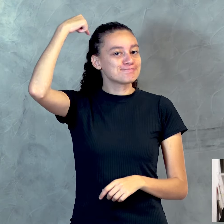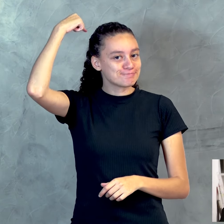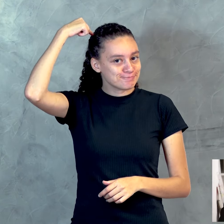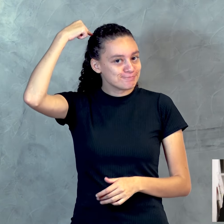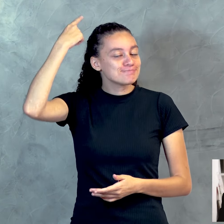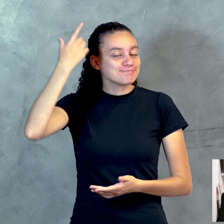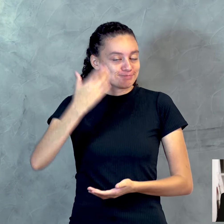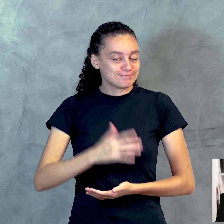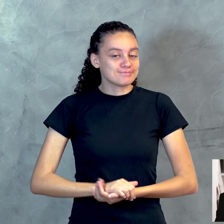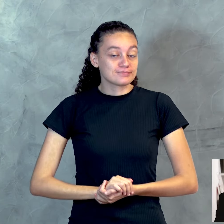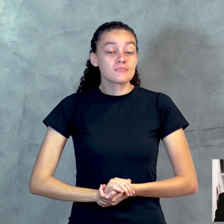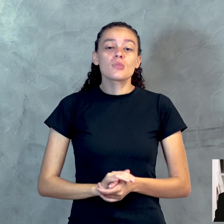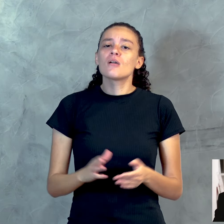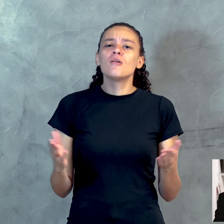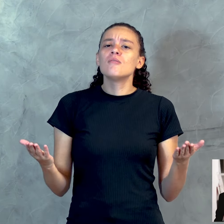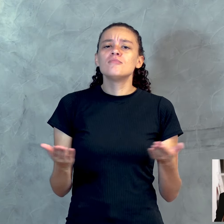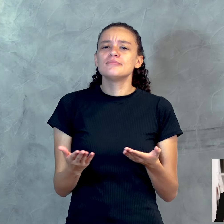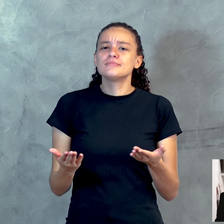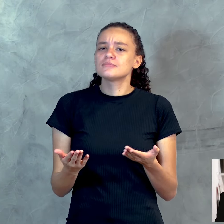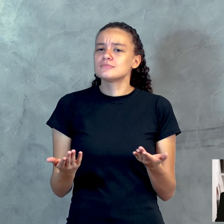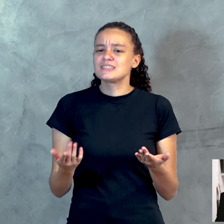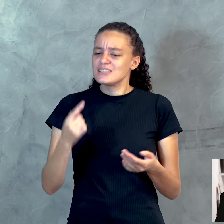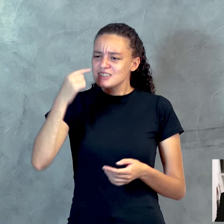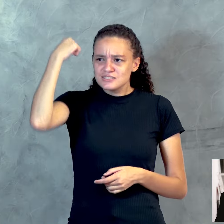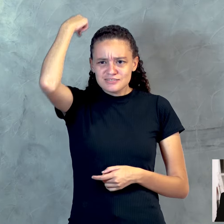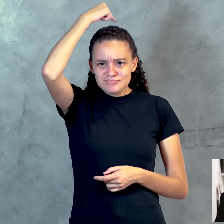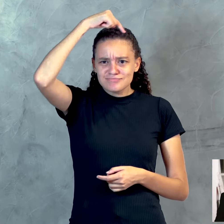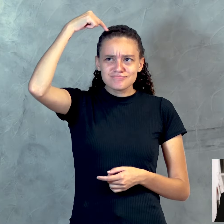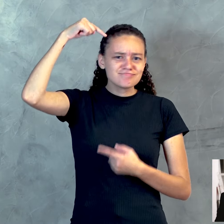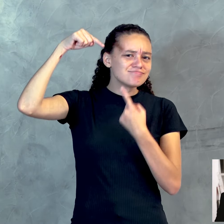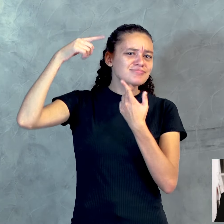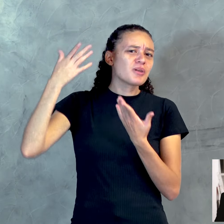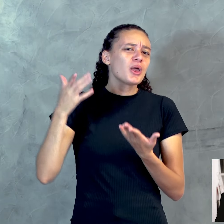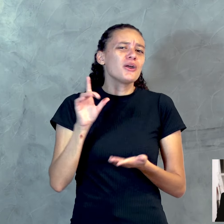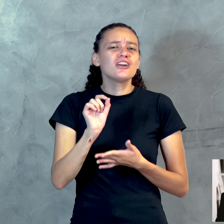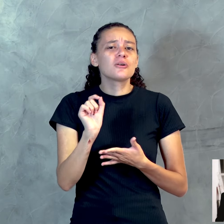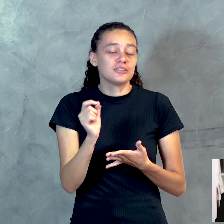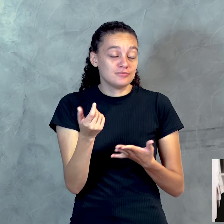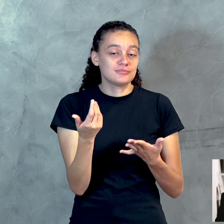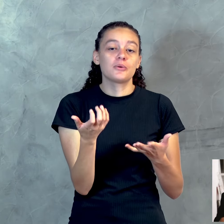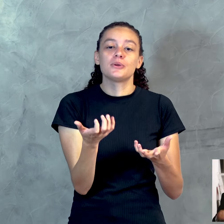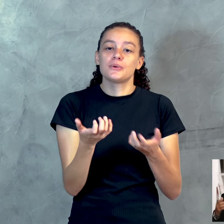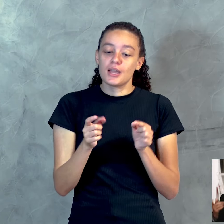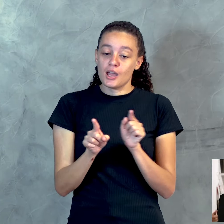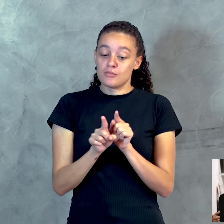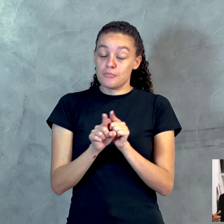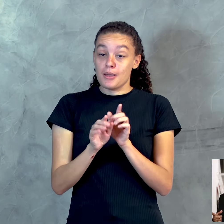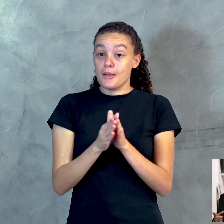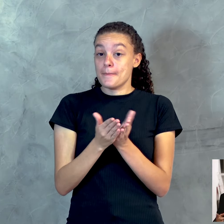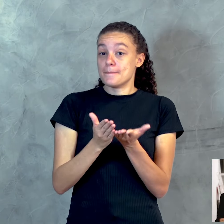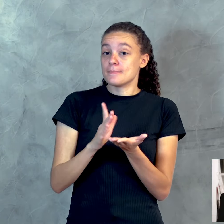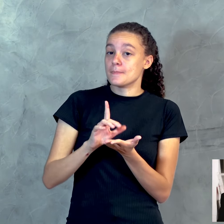na sua vida. Agora, o que é santificação? Eu quero tomar mais uma escritura.